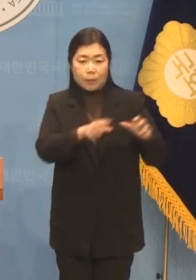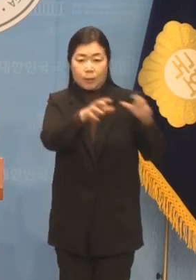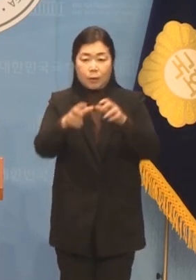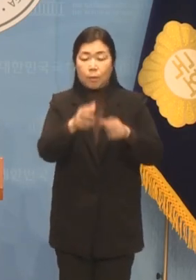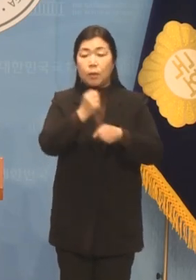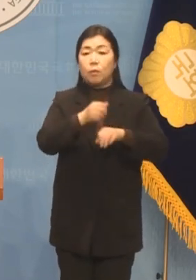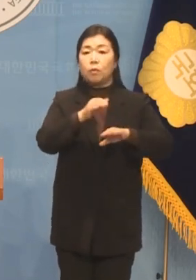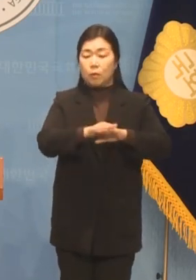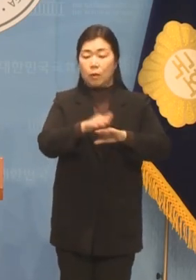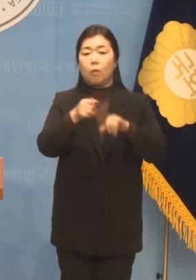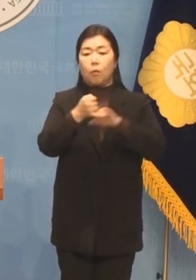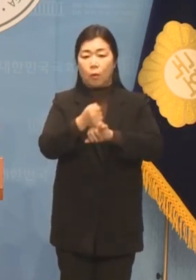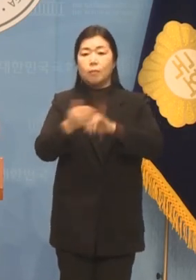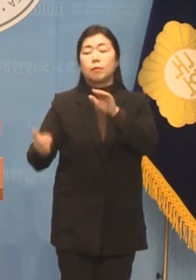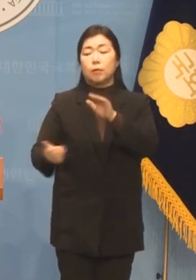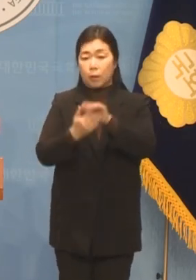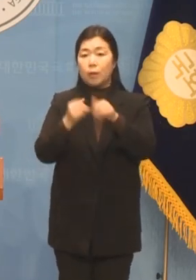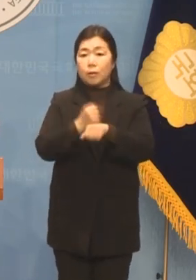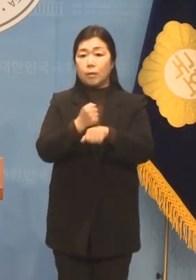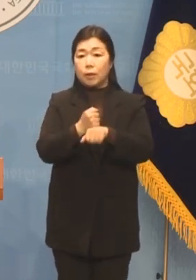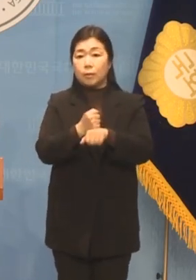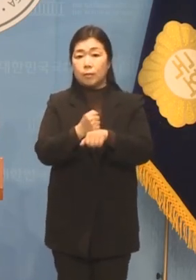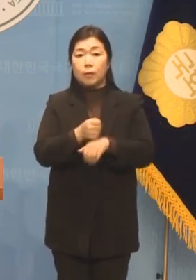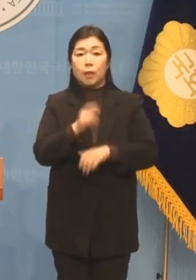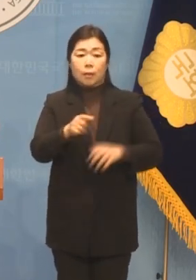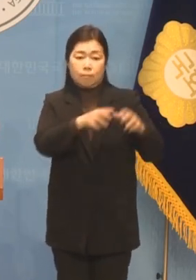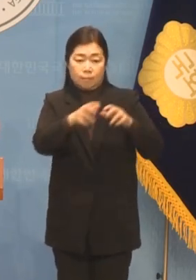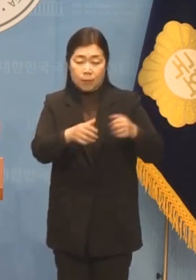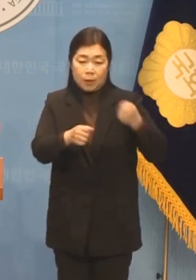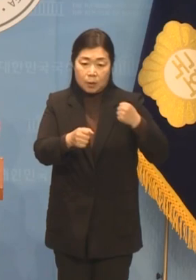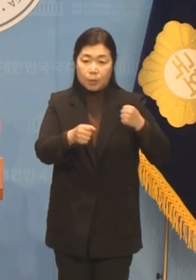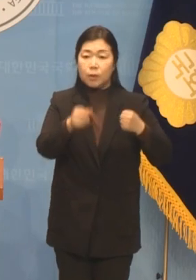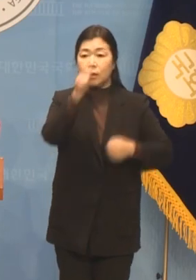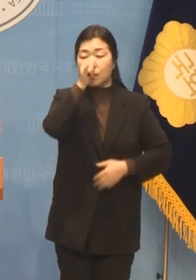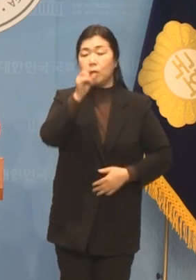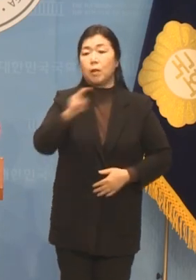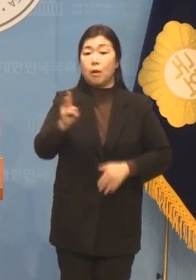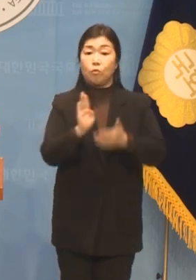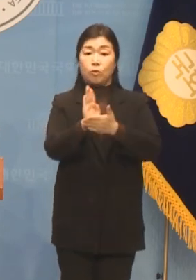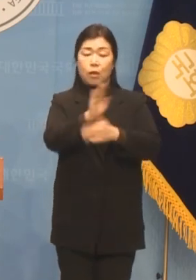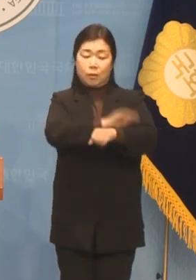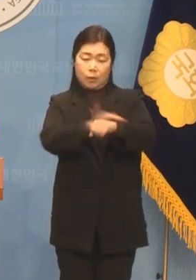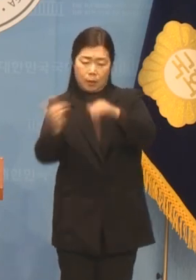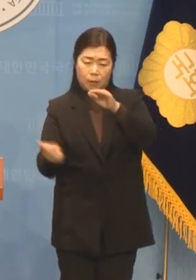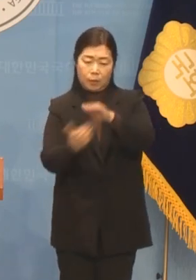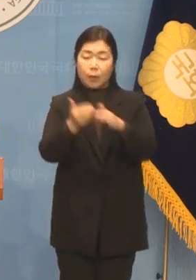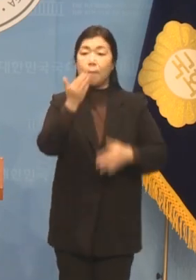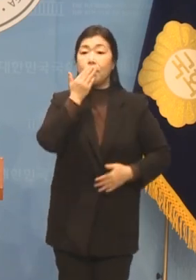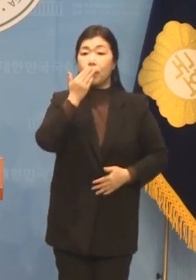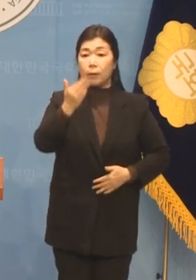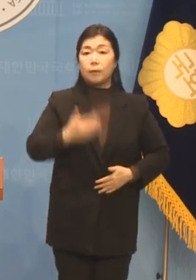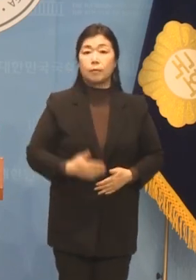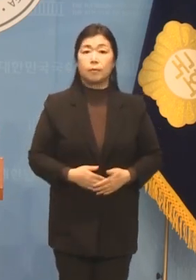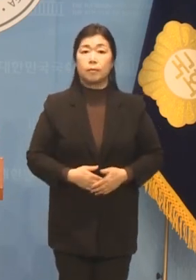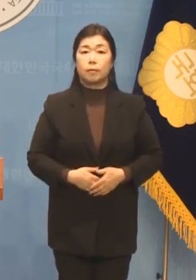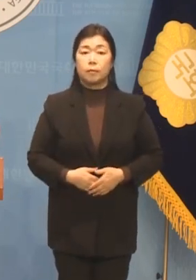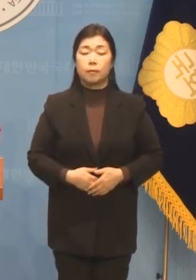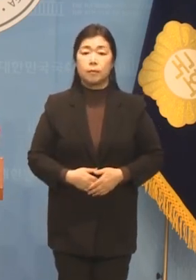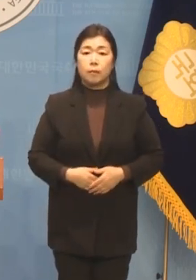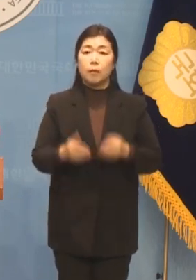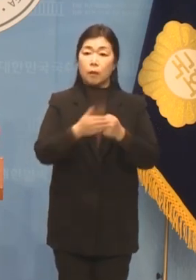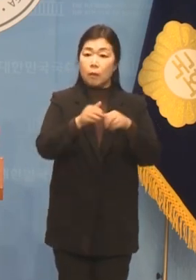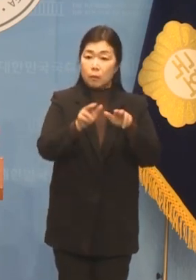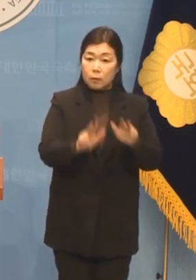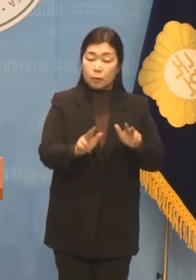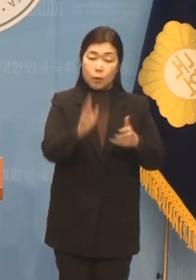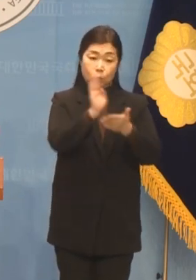원팀의 강력한 힘만이 제대로 분당을 완성시킬 수 있습니다 그래서 지금